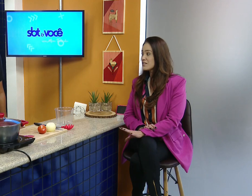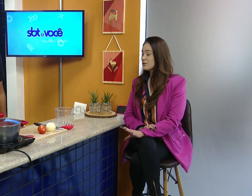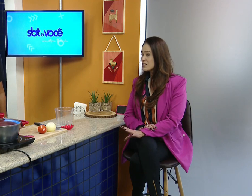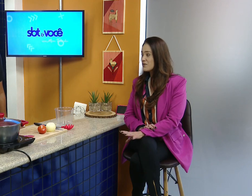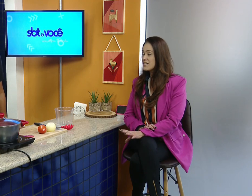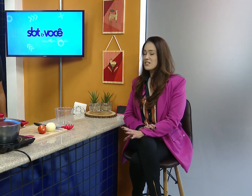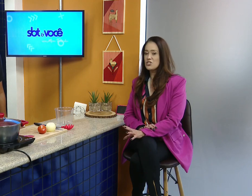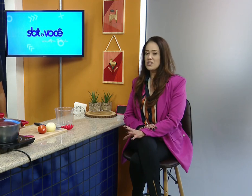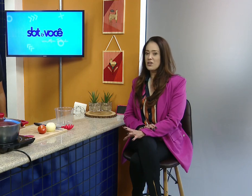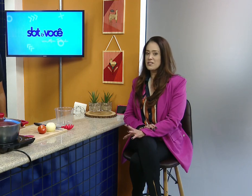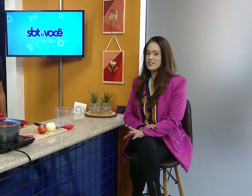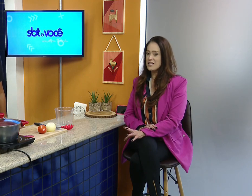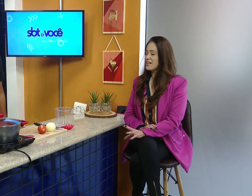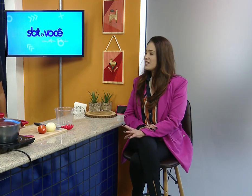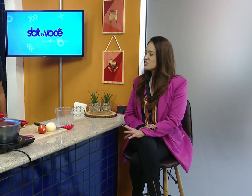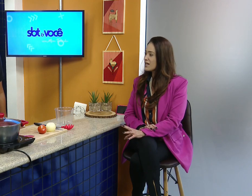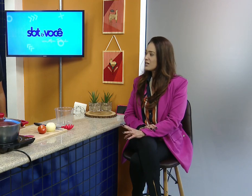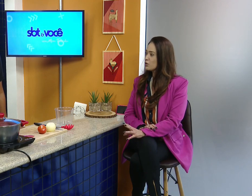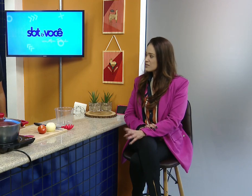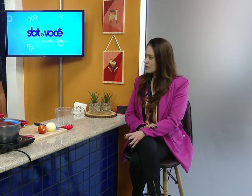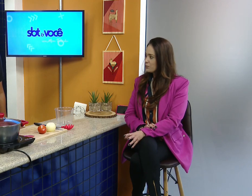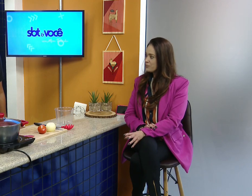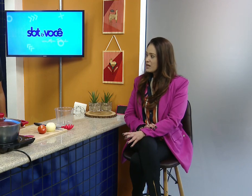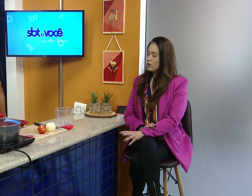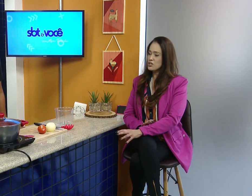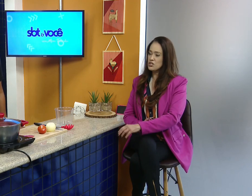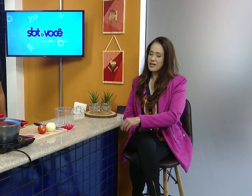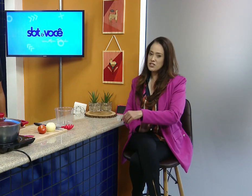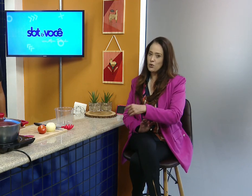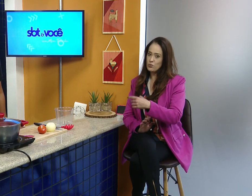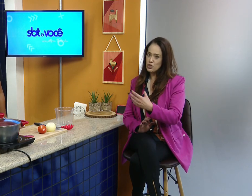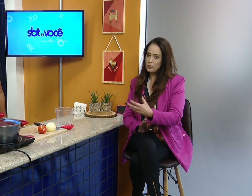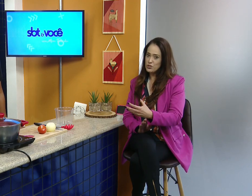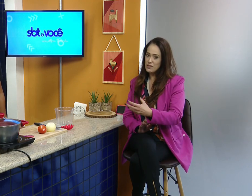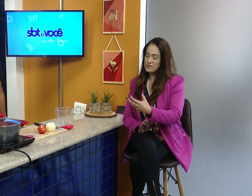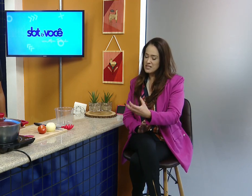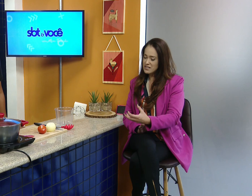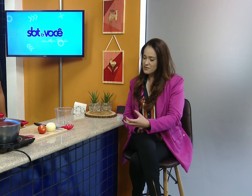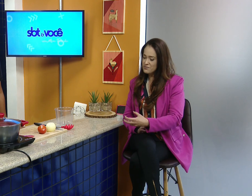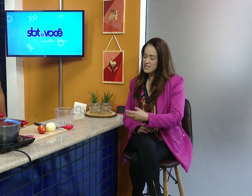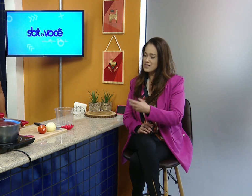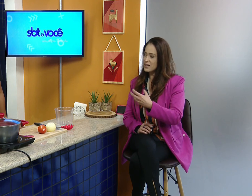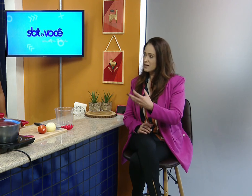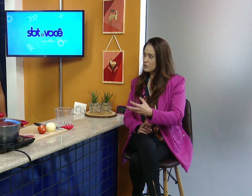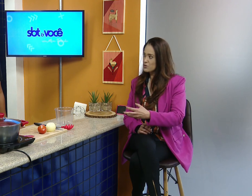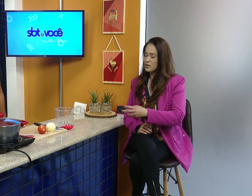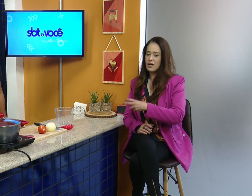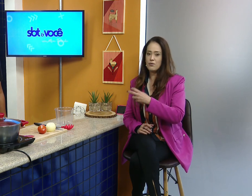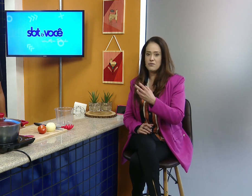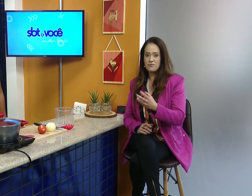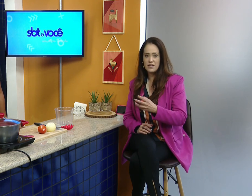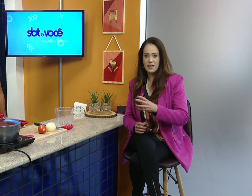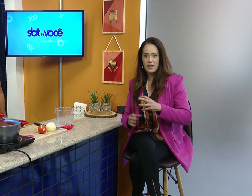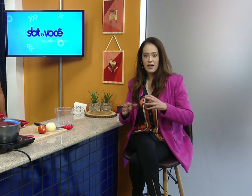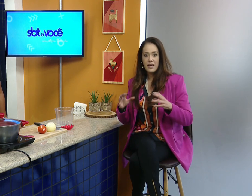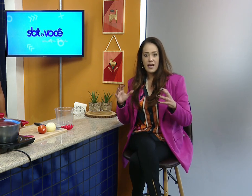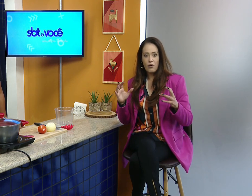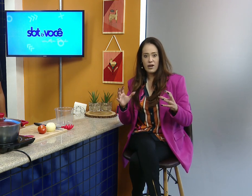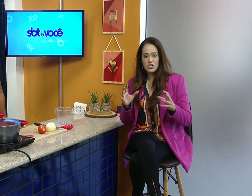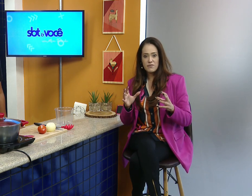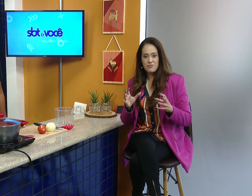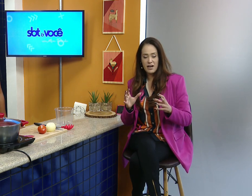Todas as segundas-feiras a gente tem a nossa série hashtag inclusão, onde a gente fala de algum tipo de deficiência física, emocional, enfim, né?